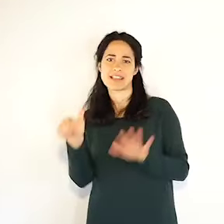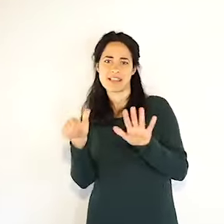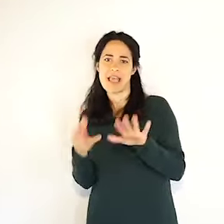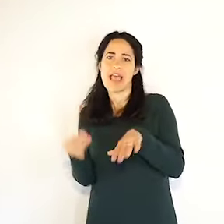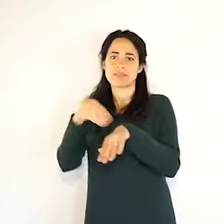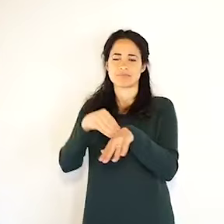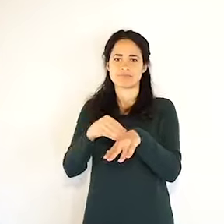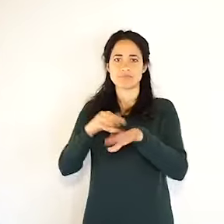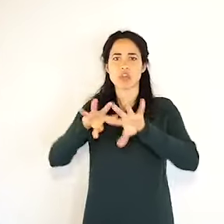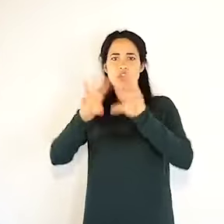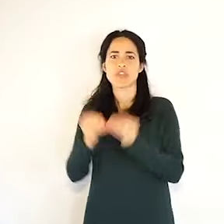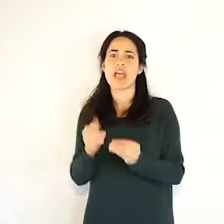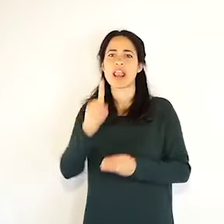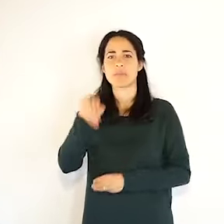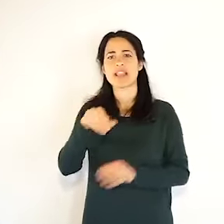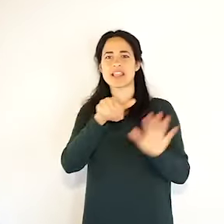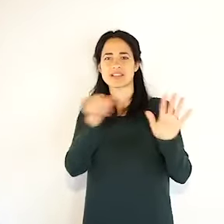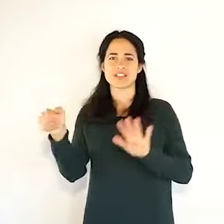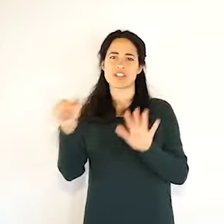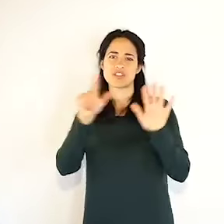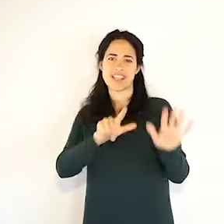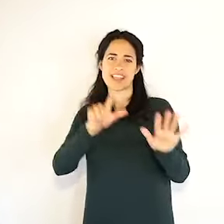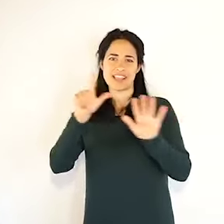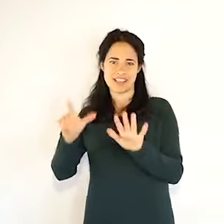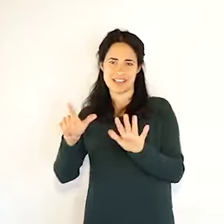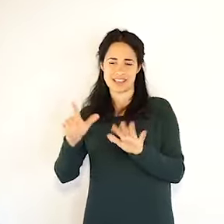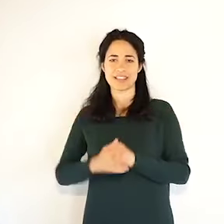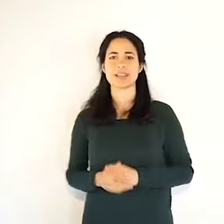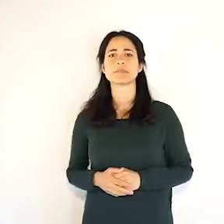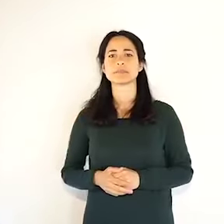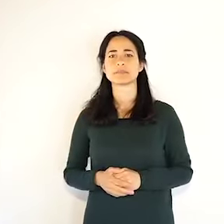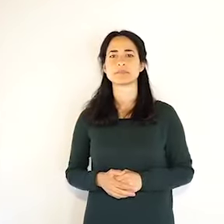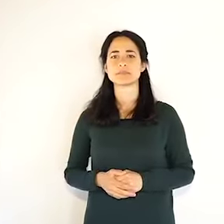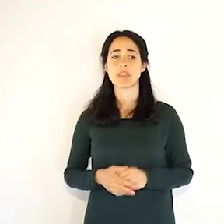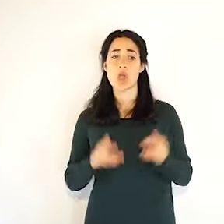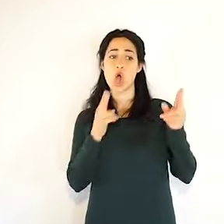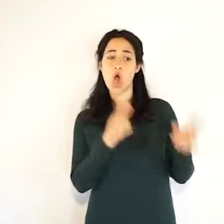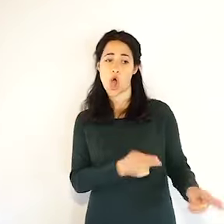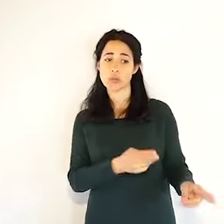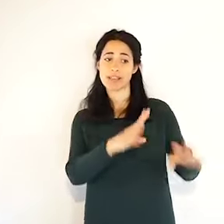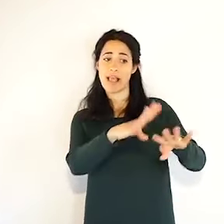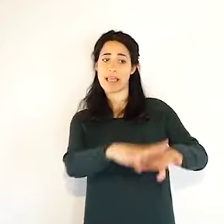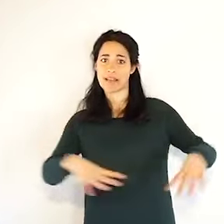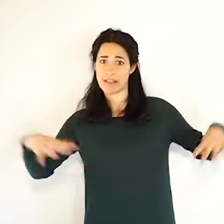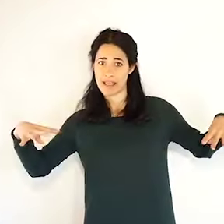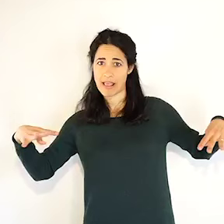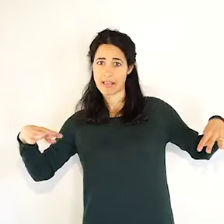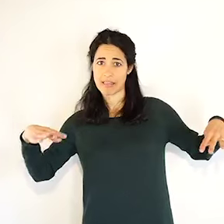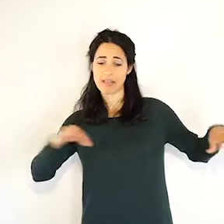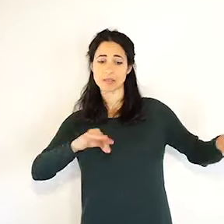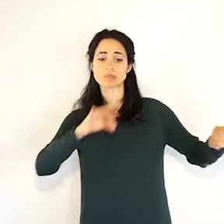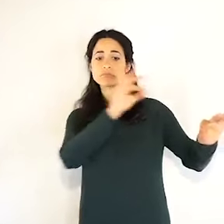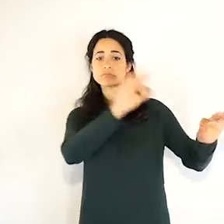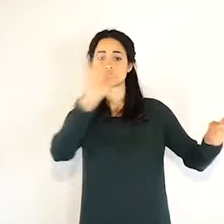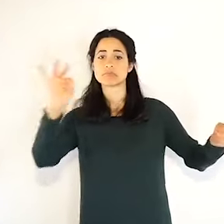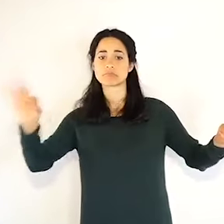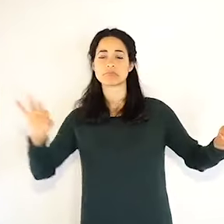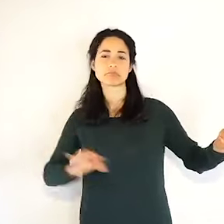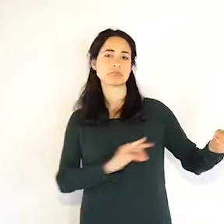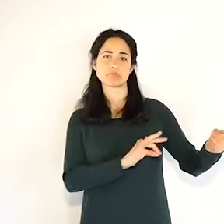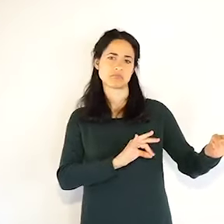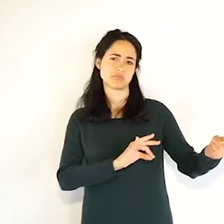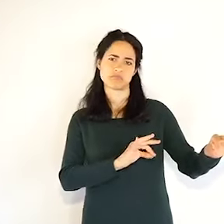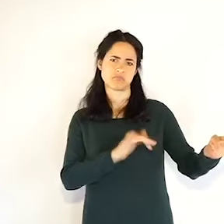oggi alle 15 il presidente Stefano Bonaccini, insieme all'assessore politica e per la